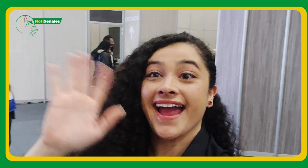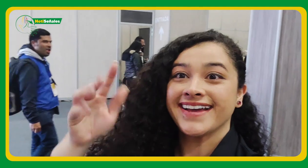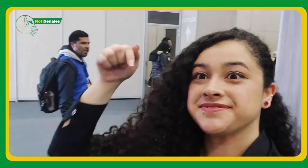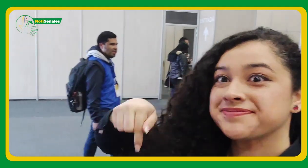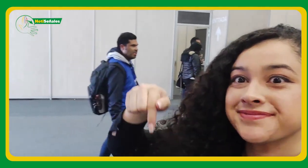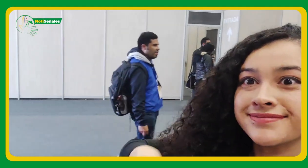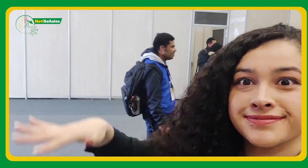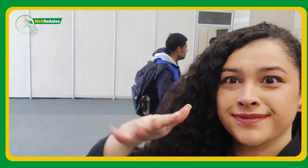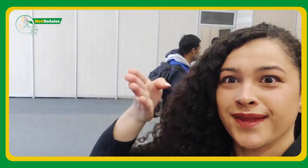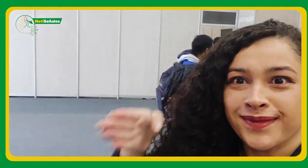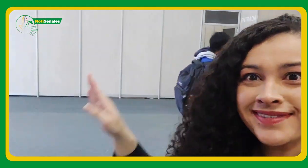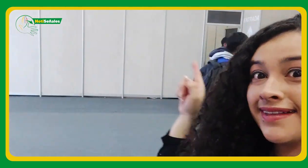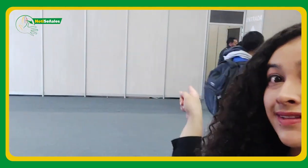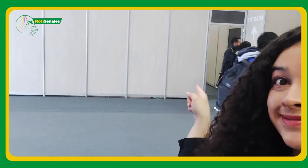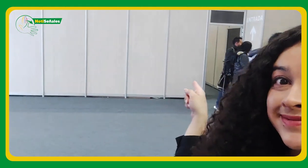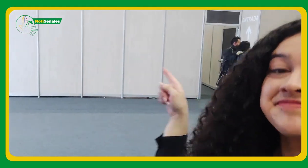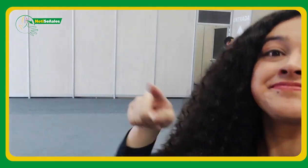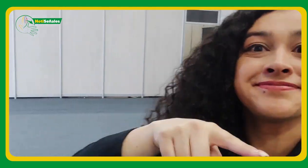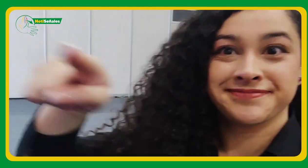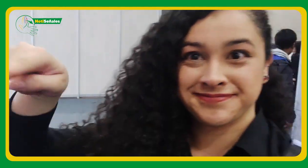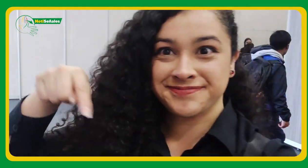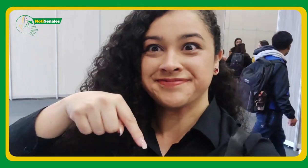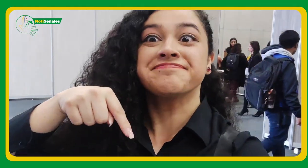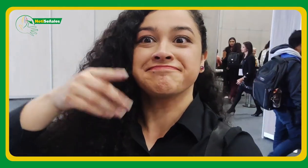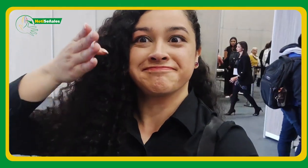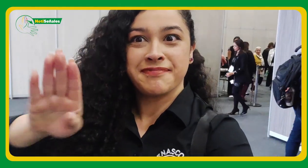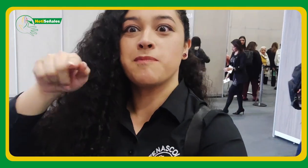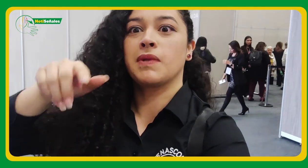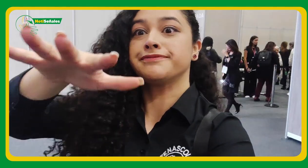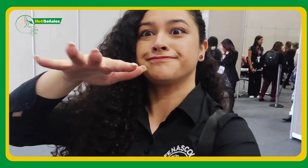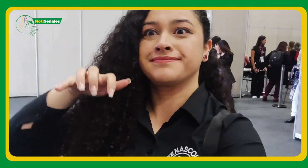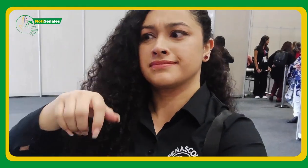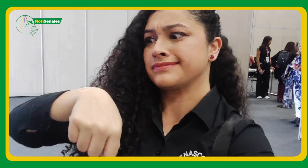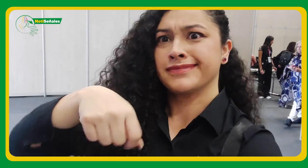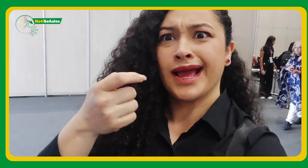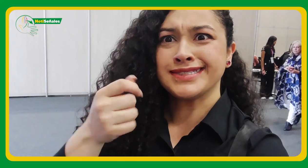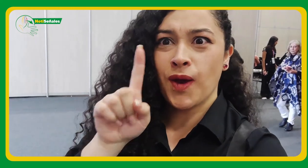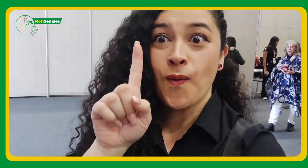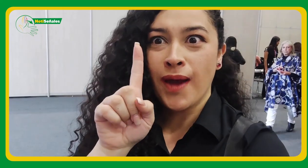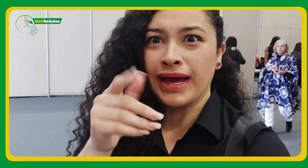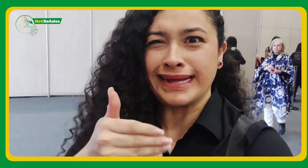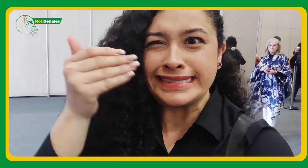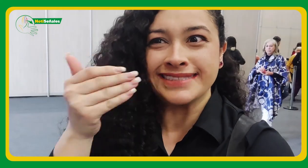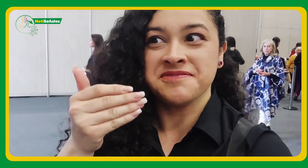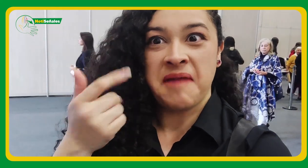¡Hola! Estamos aquí para ingresar a la conferencia en ese lugar. Empieza a la 1.